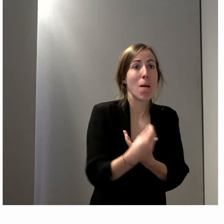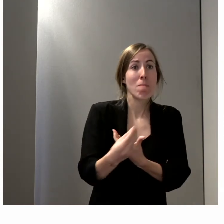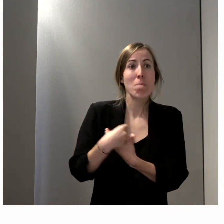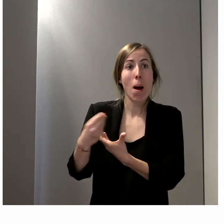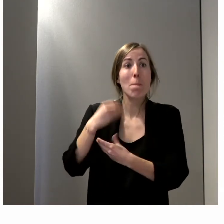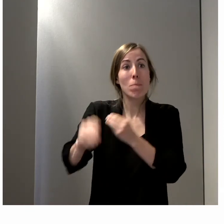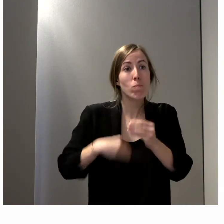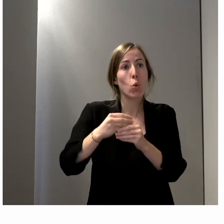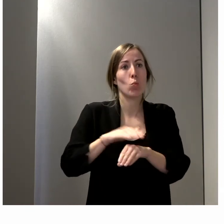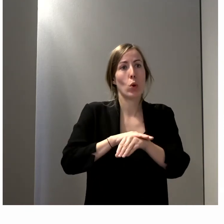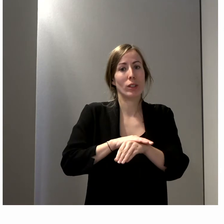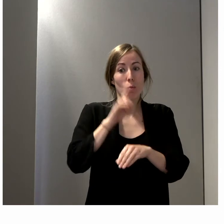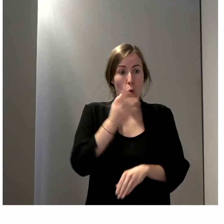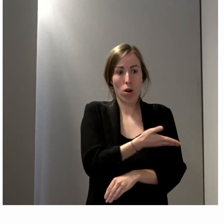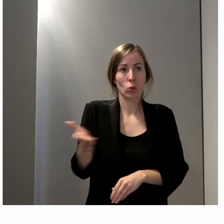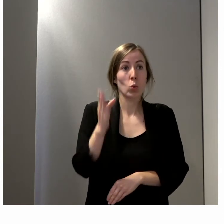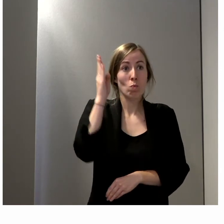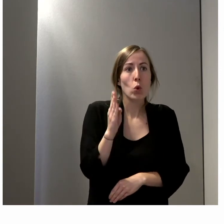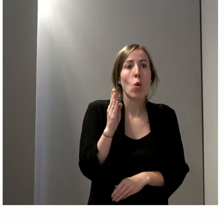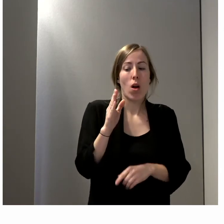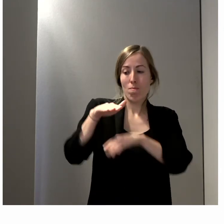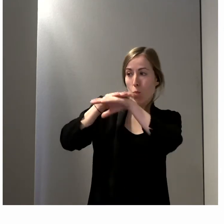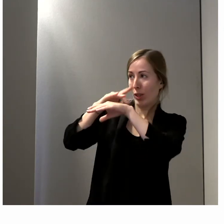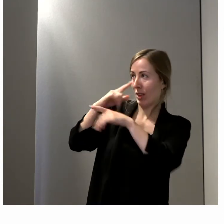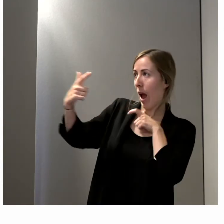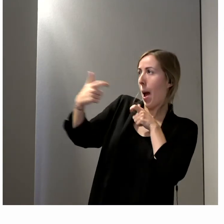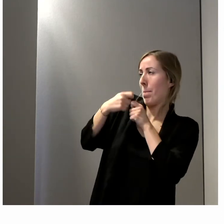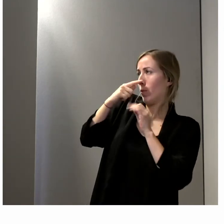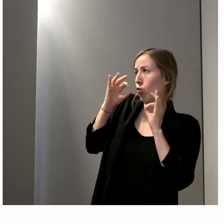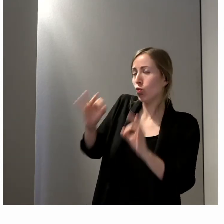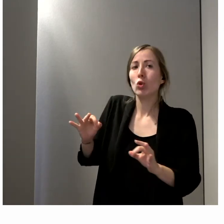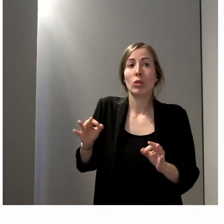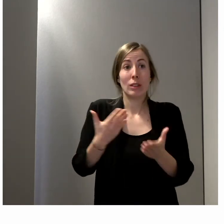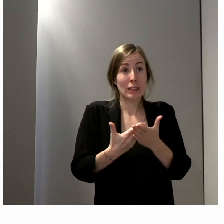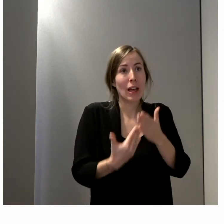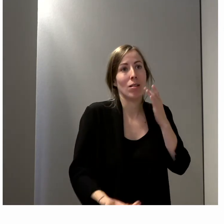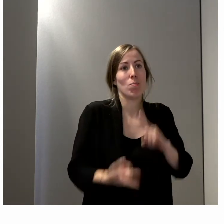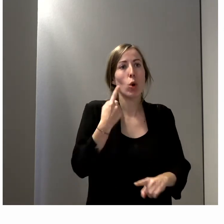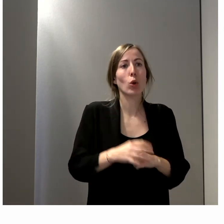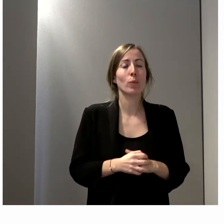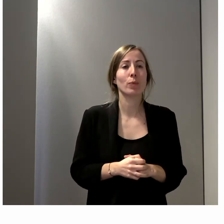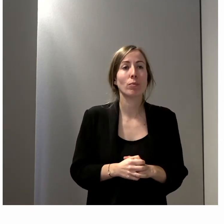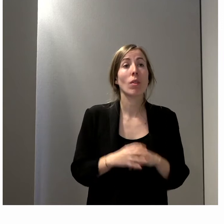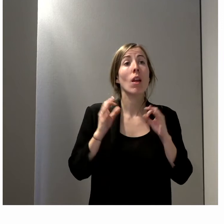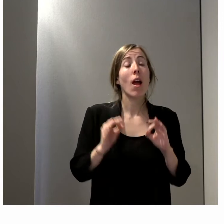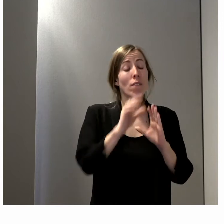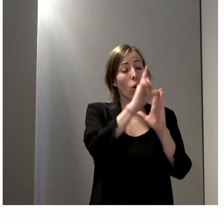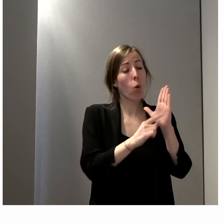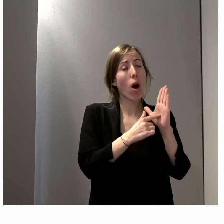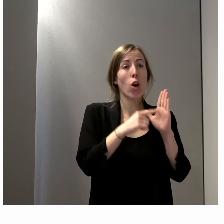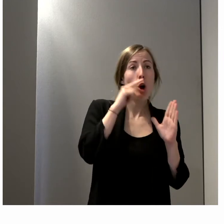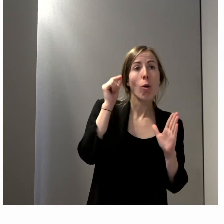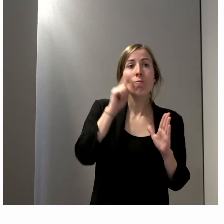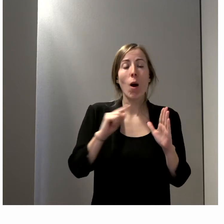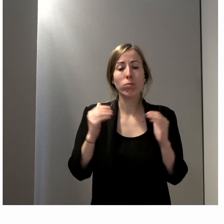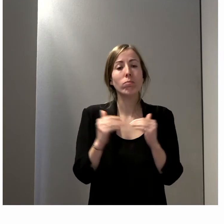aussi qui leur ressemblent. Donc cet enjeu, il est majeur. La loi sur la parité concernant les femmes, elle a